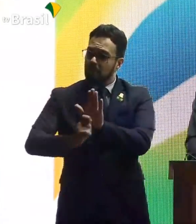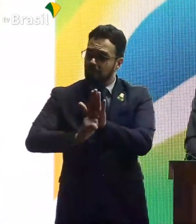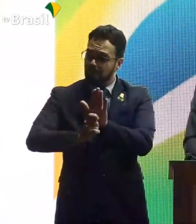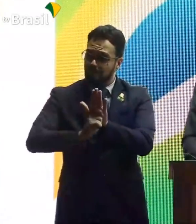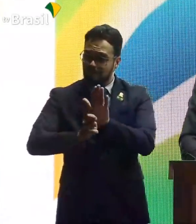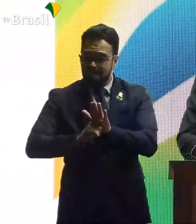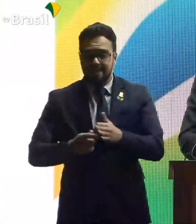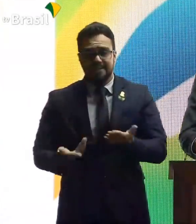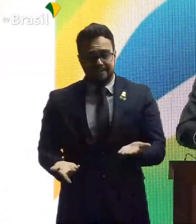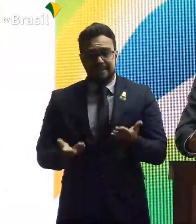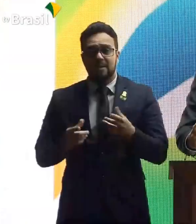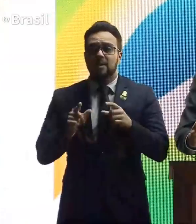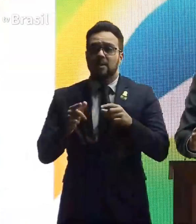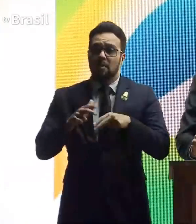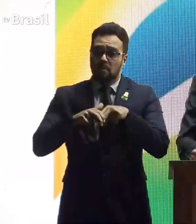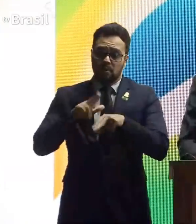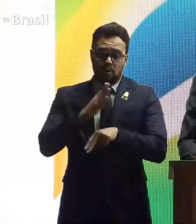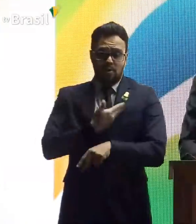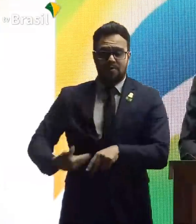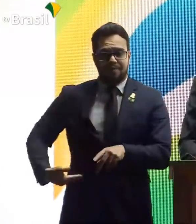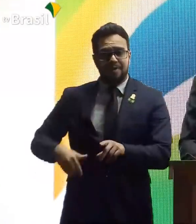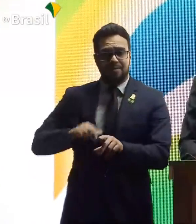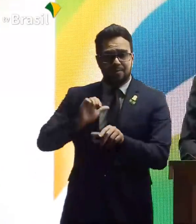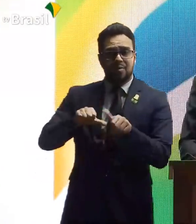Então, é um governo que mudou.